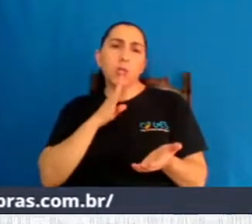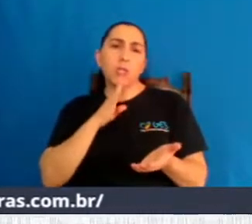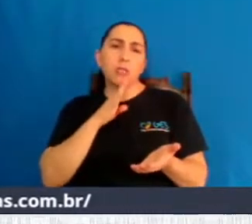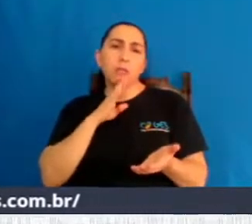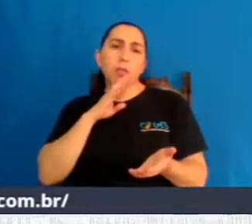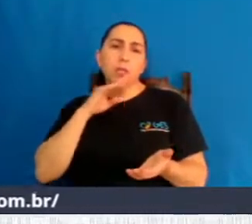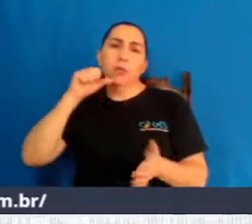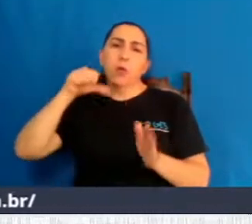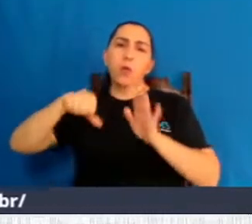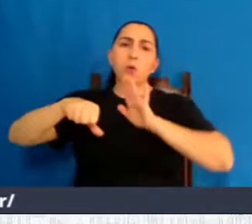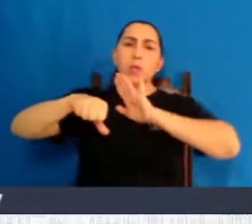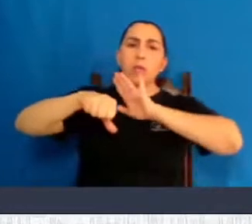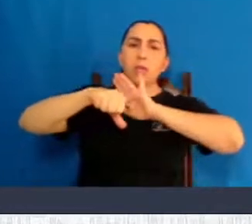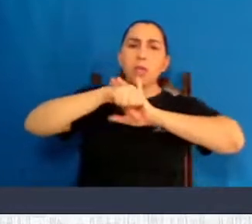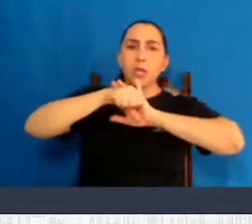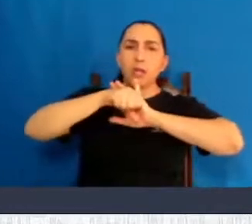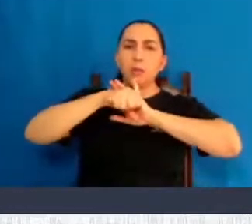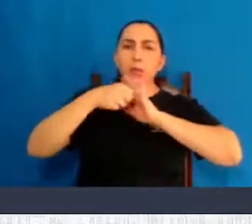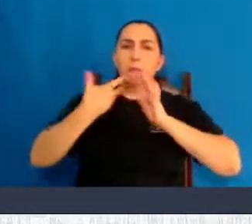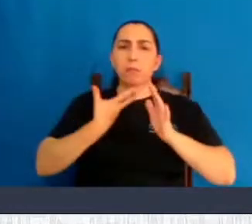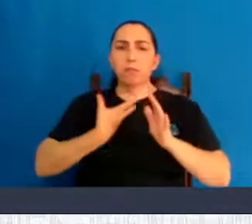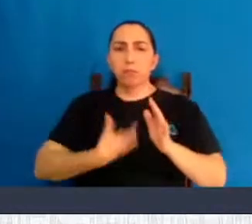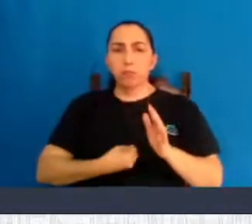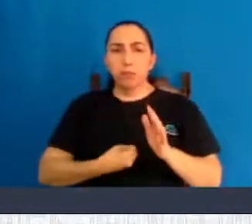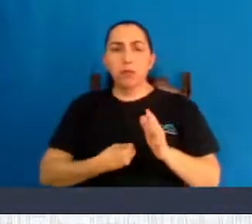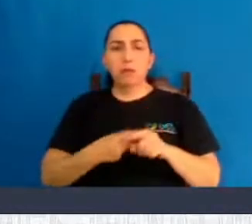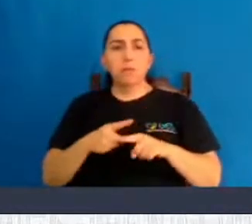o que ela deve fazer para se redimir?